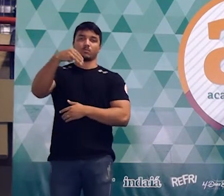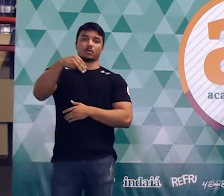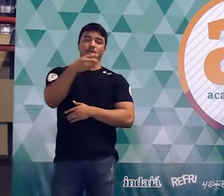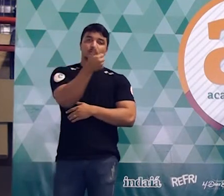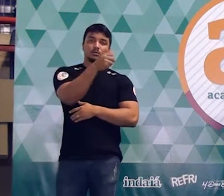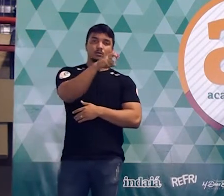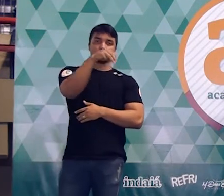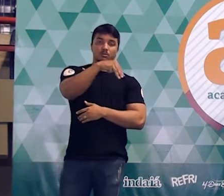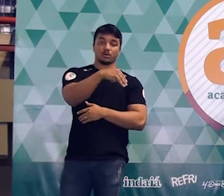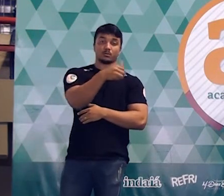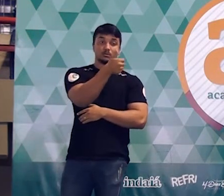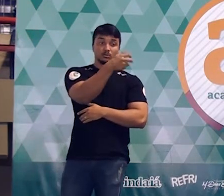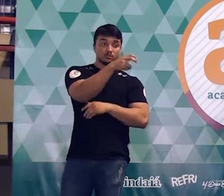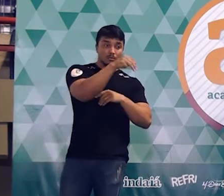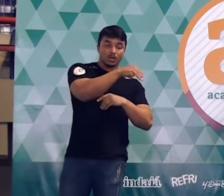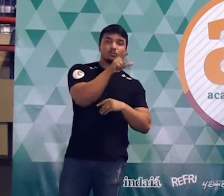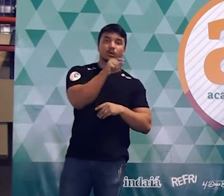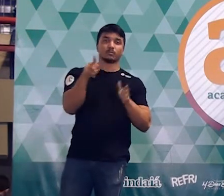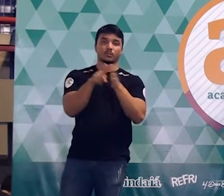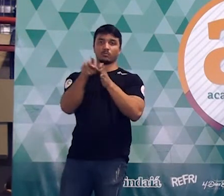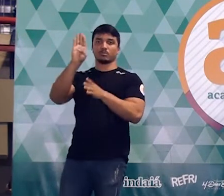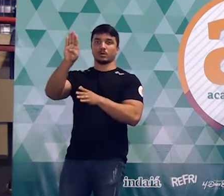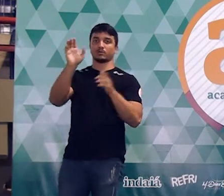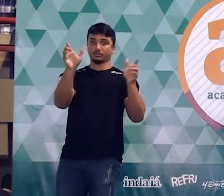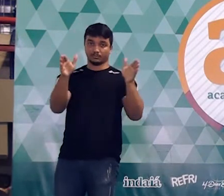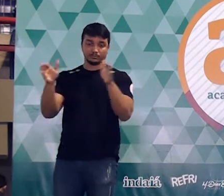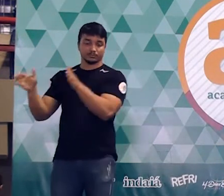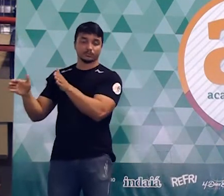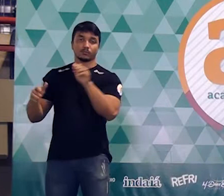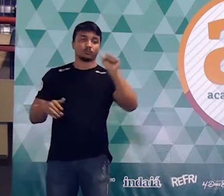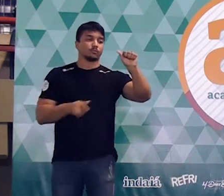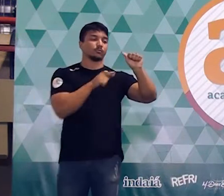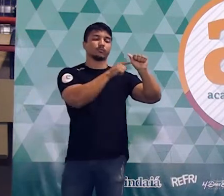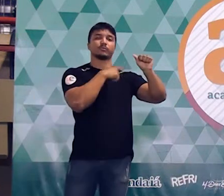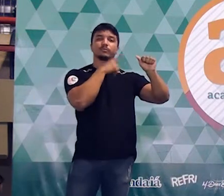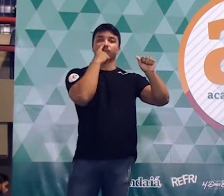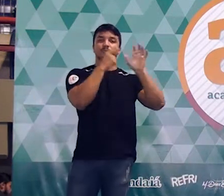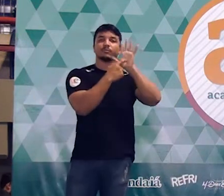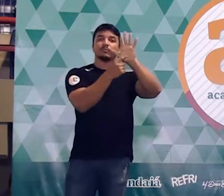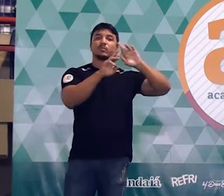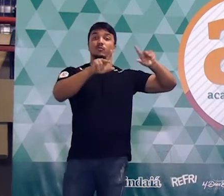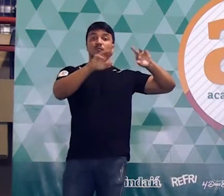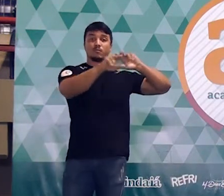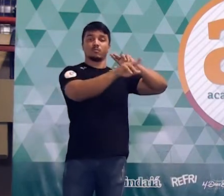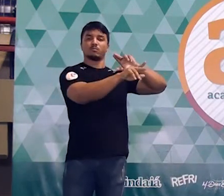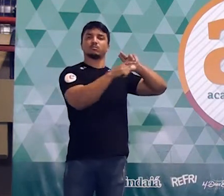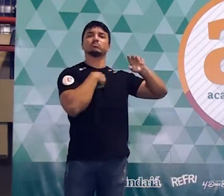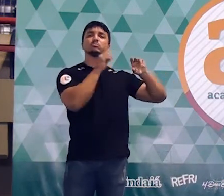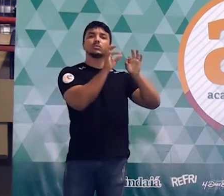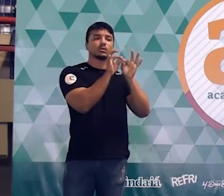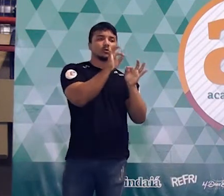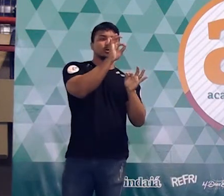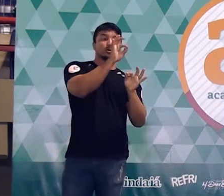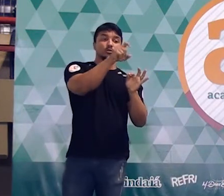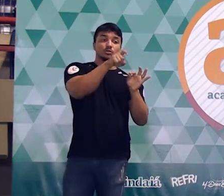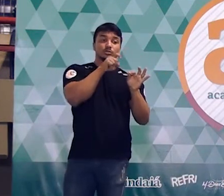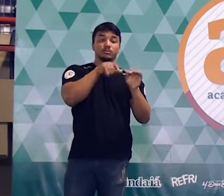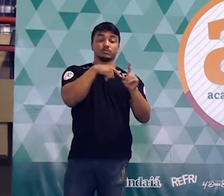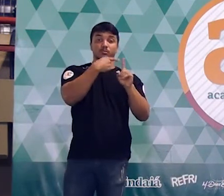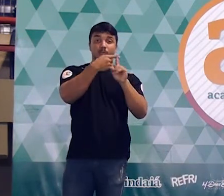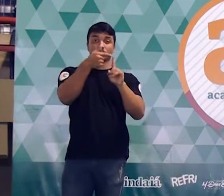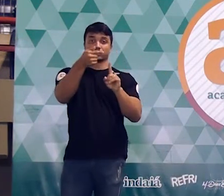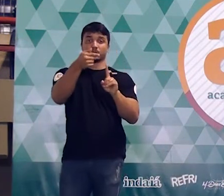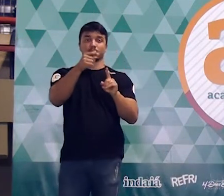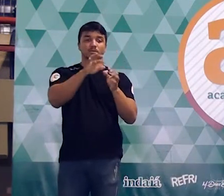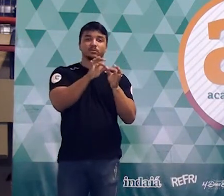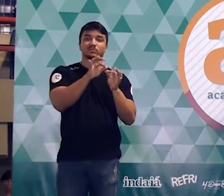15 metros, 15 metros, isso na figura B. Na figura A, apresenta uma variável, o comprimento é x mais 7